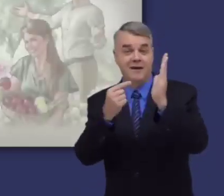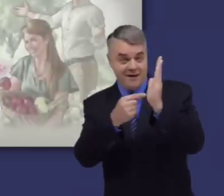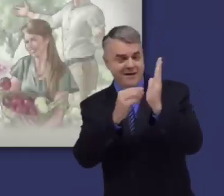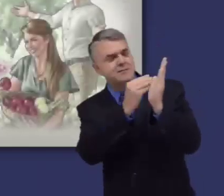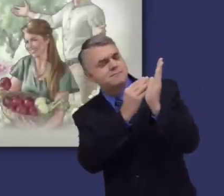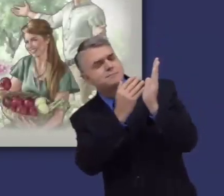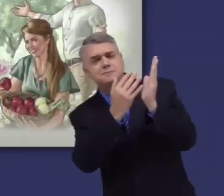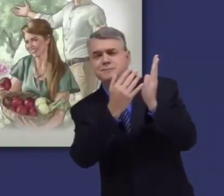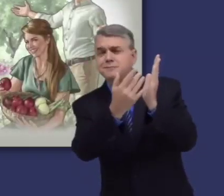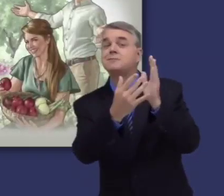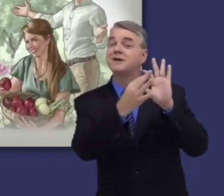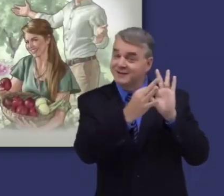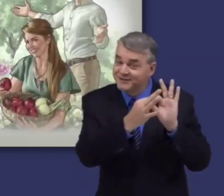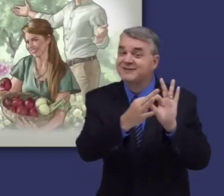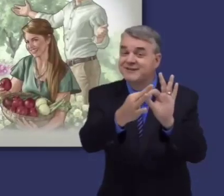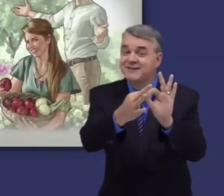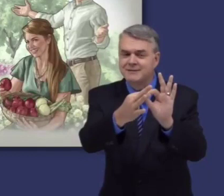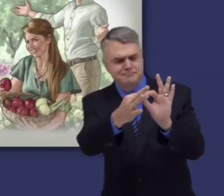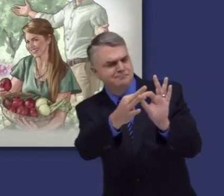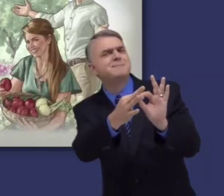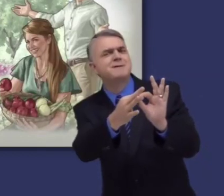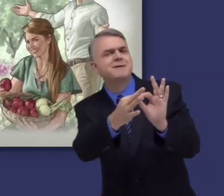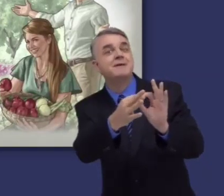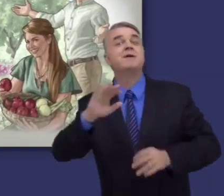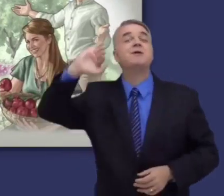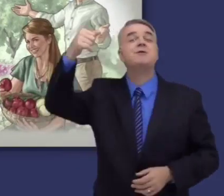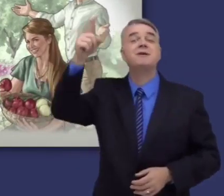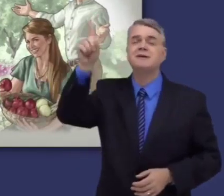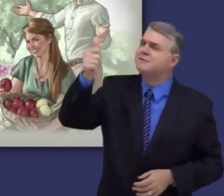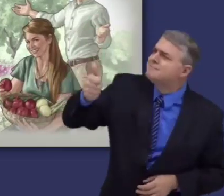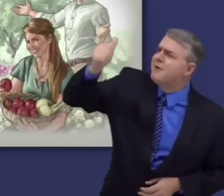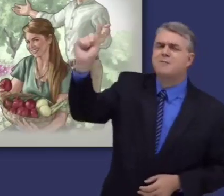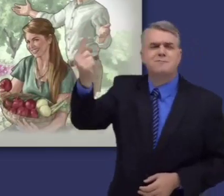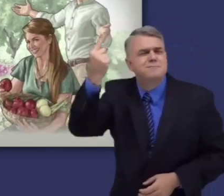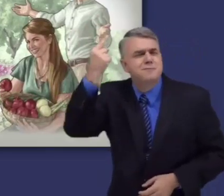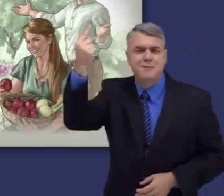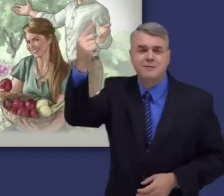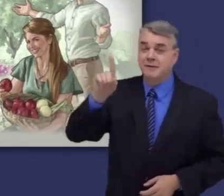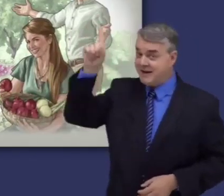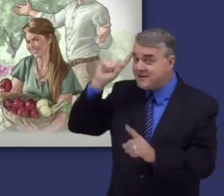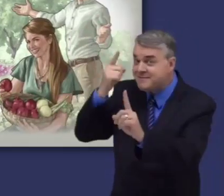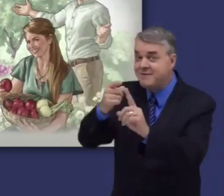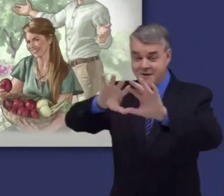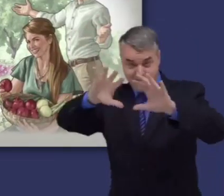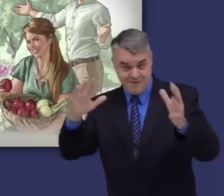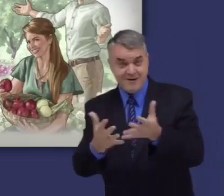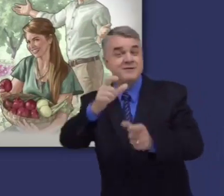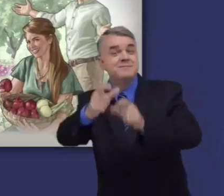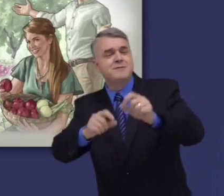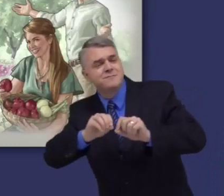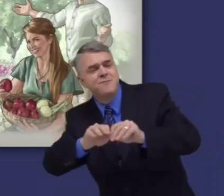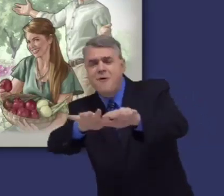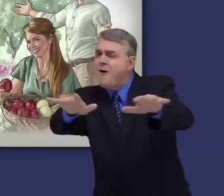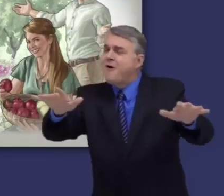Génesis fija el tema de toda la Biblia. La vindicación del derecho que Jehová tiene de gobernar y el cumplimiento